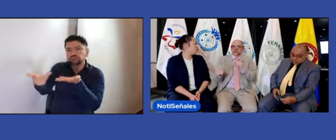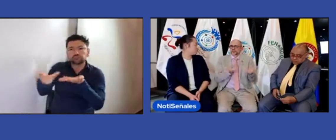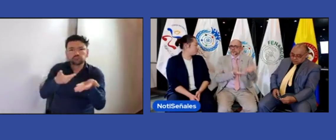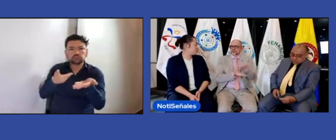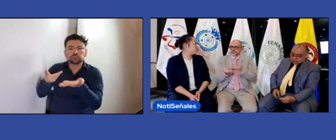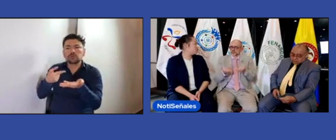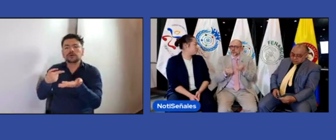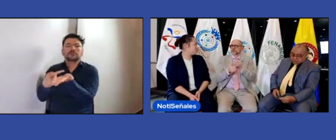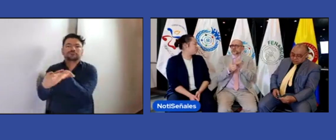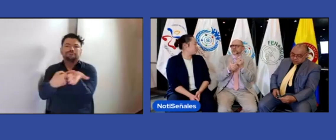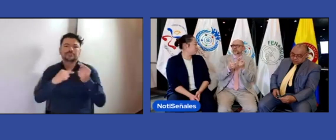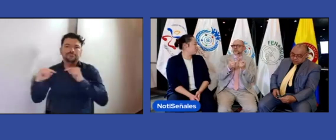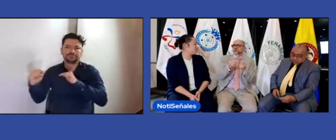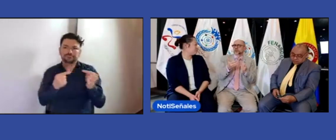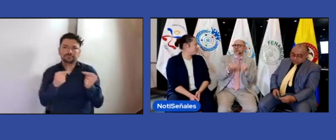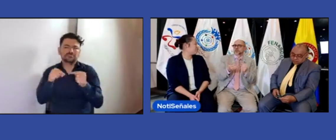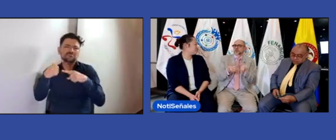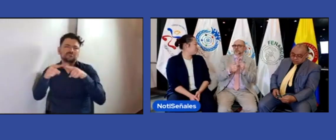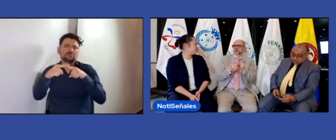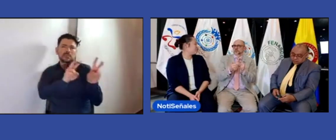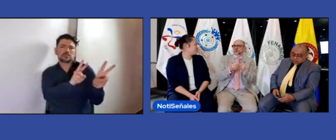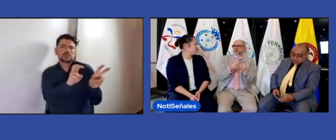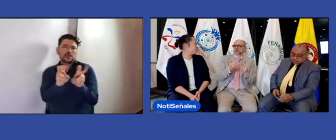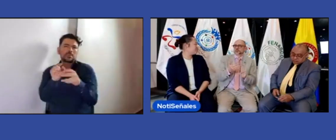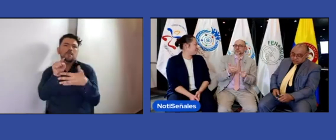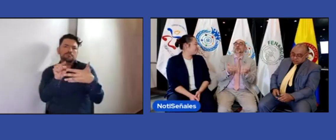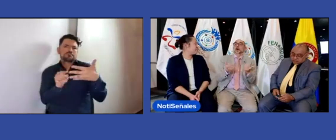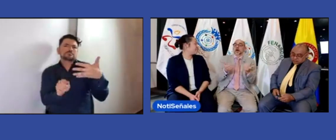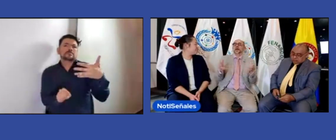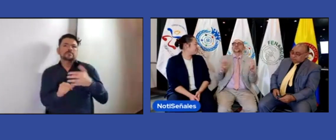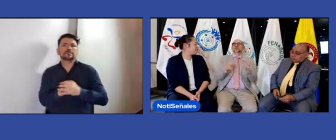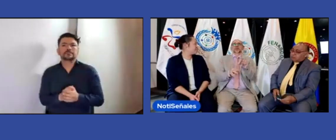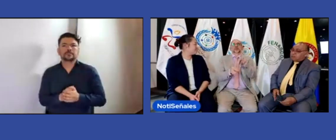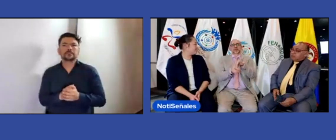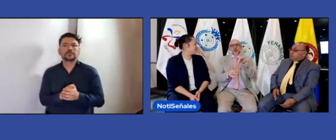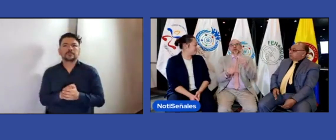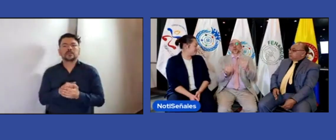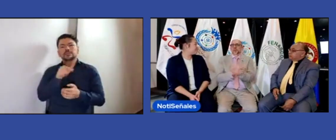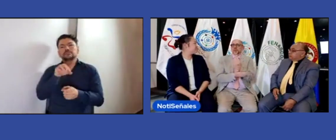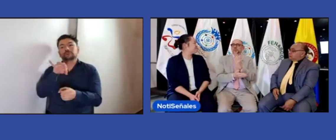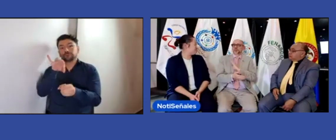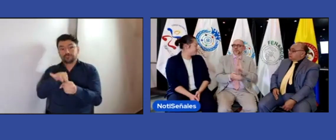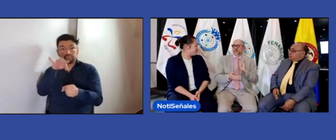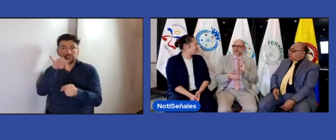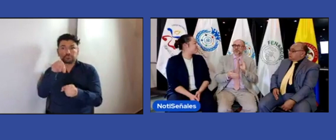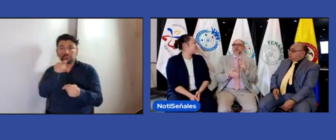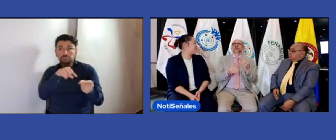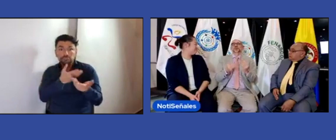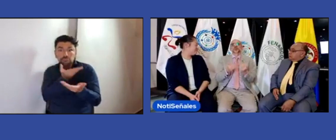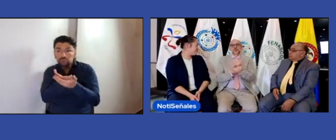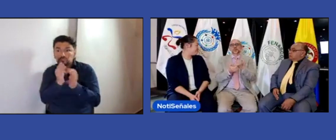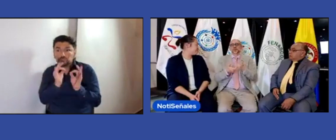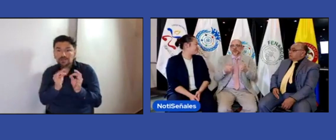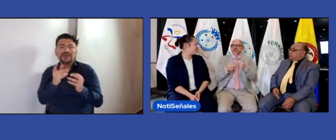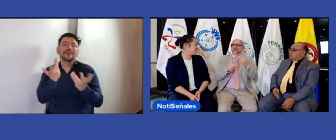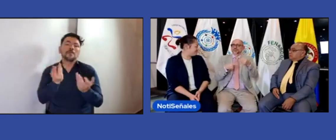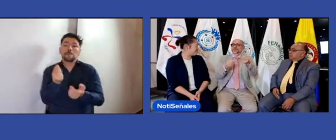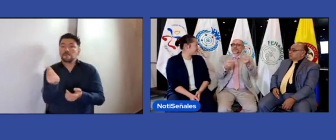busquen representar la filosofía y las necesidades de toda la comunidad, de los 135